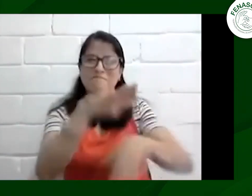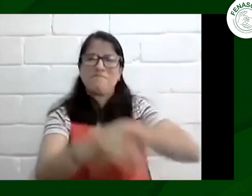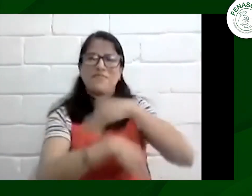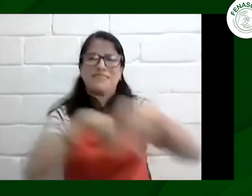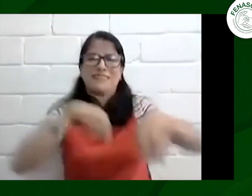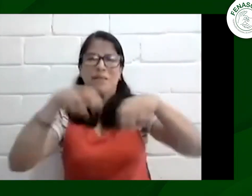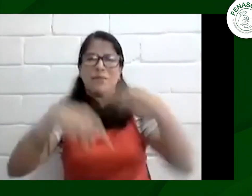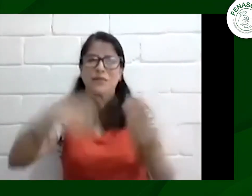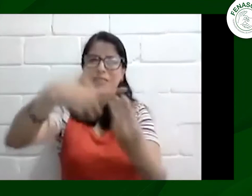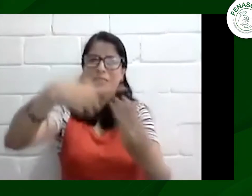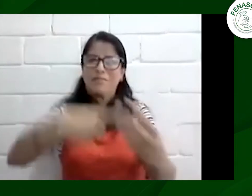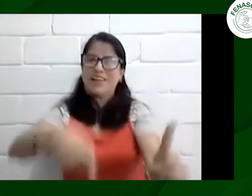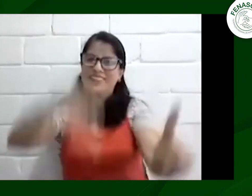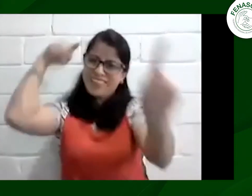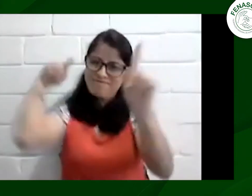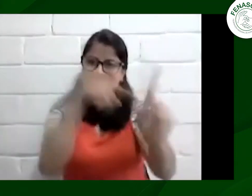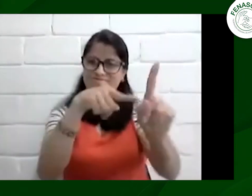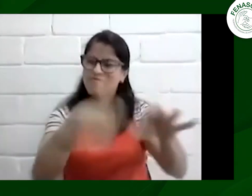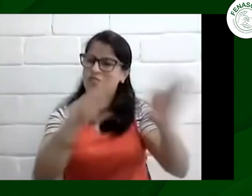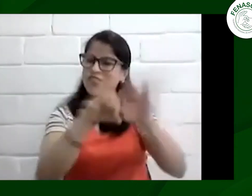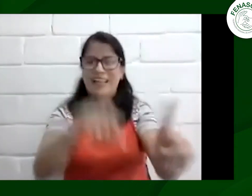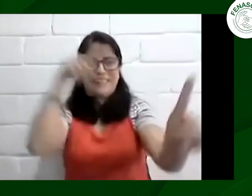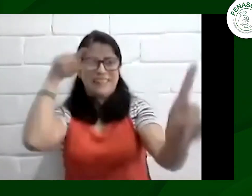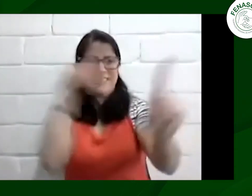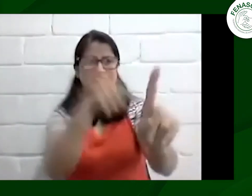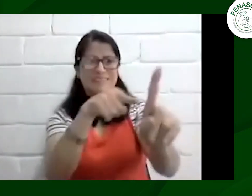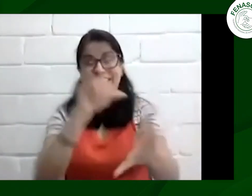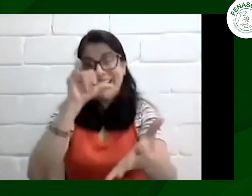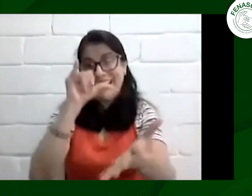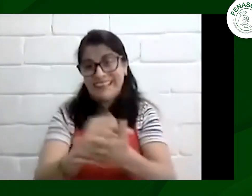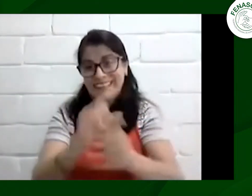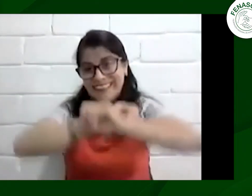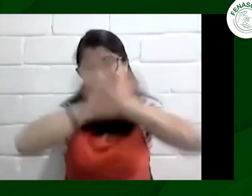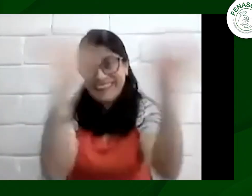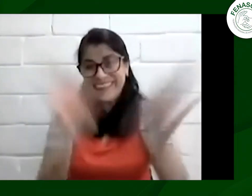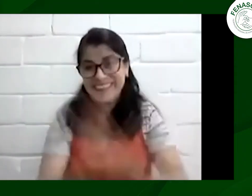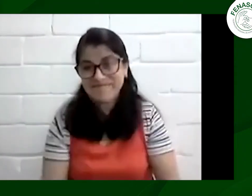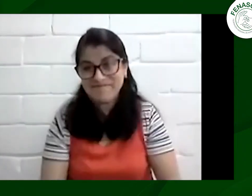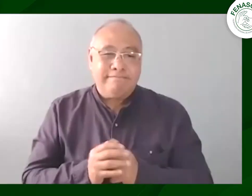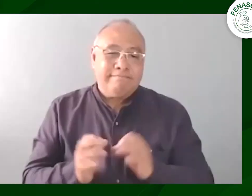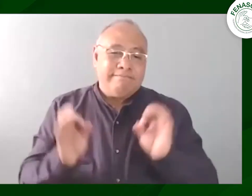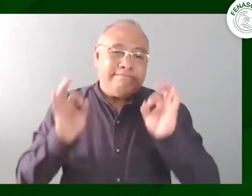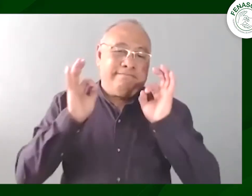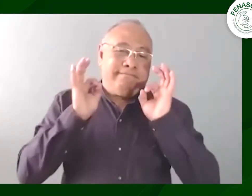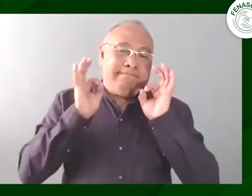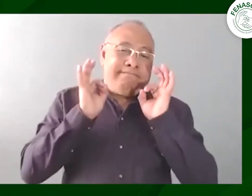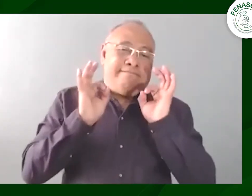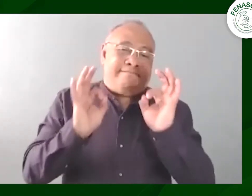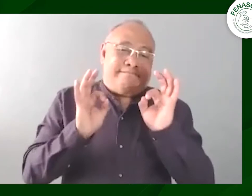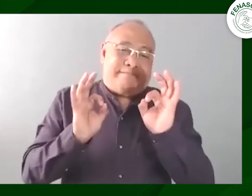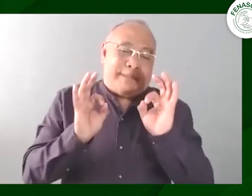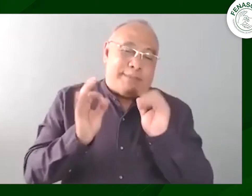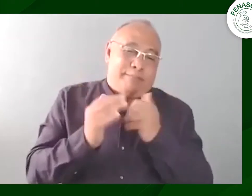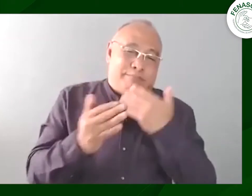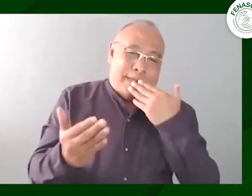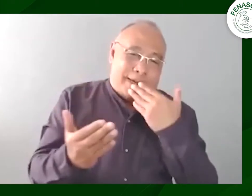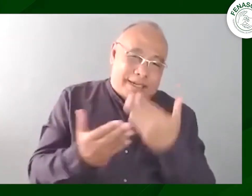experiencia muy positiva el hecho de generar la incidencia entre el ministerio de tránsito buscando eso nuestra licencia de conducción